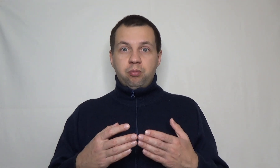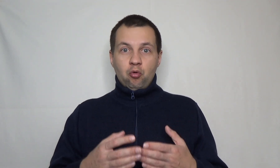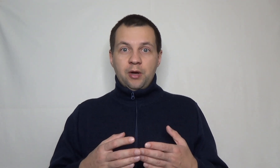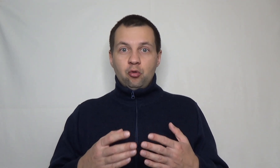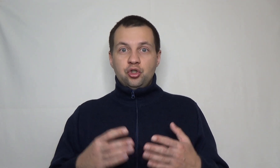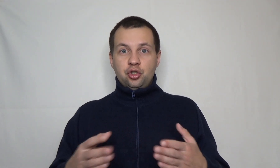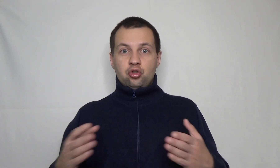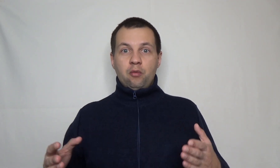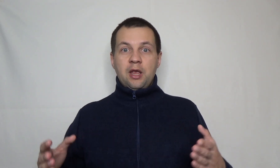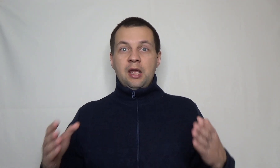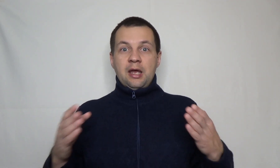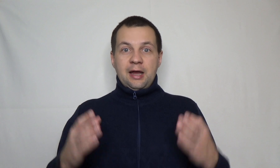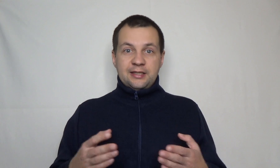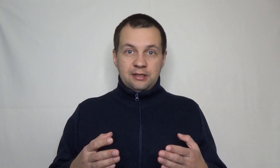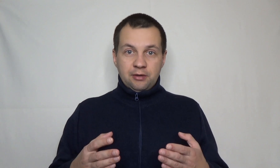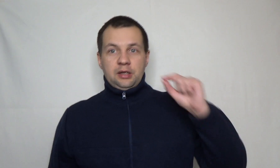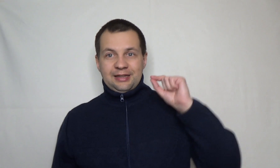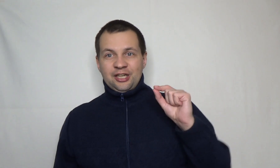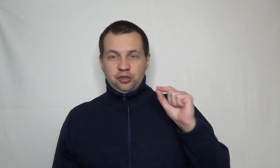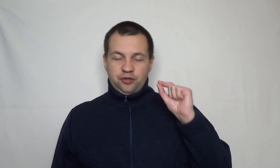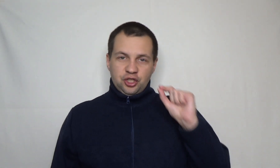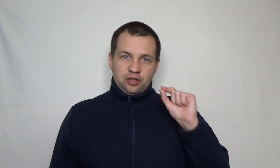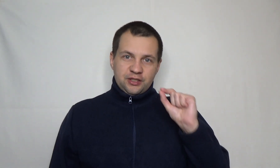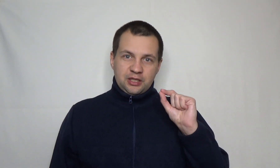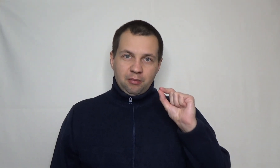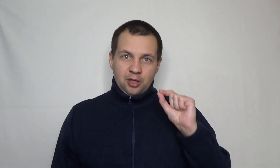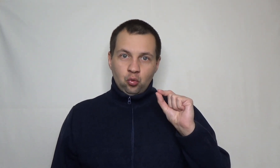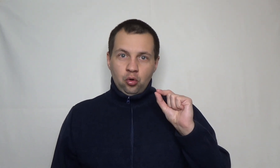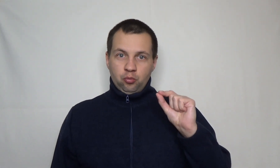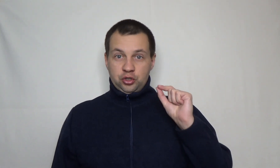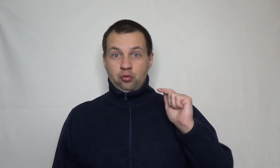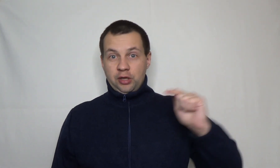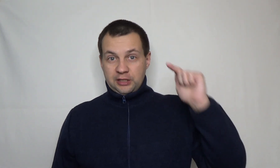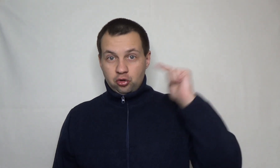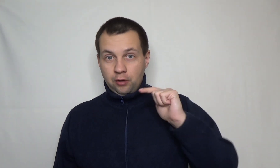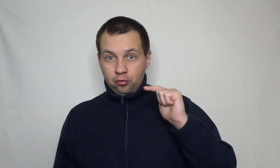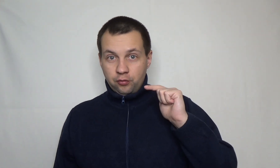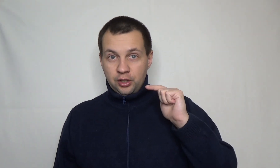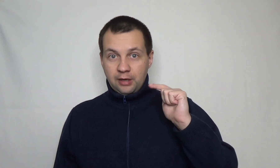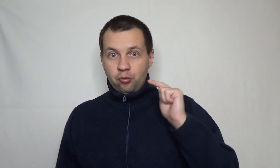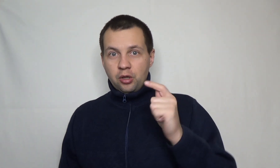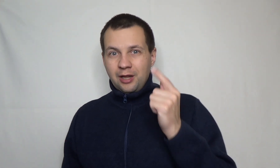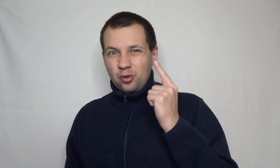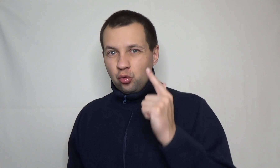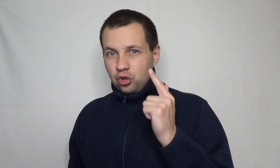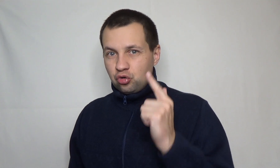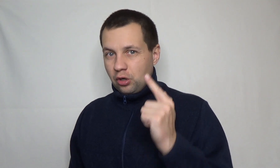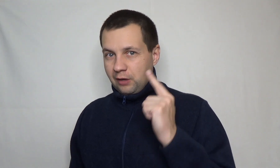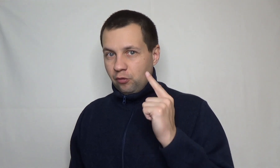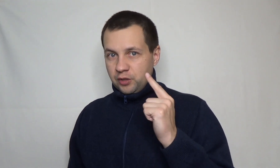покупать очень дешевые активы. И также в 2020 году, после того, как я зашел на фондовый рынок, я понял одну еще главную вещь.